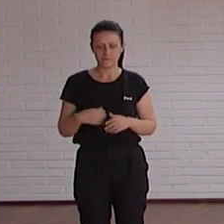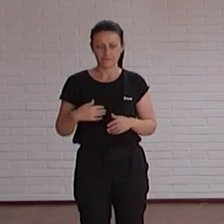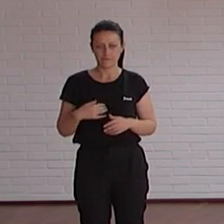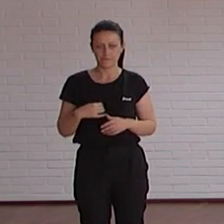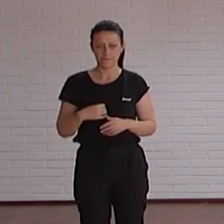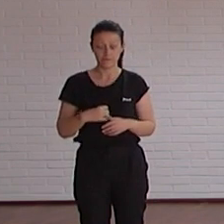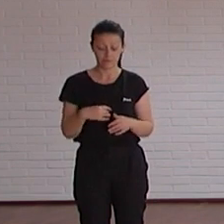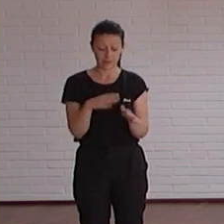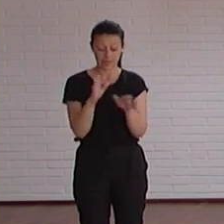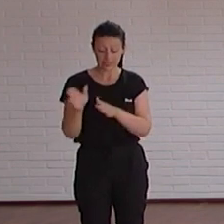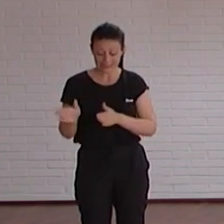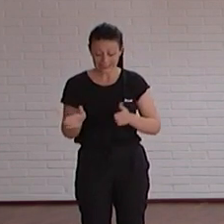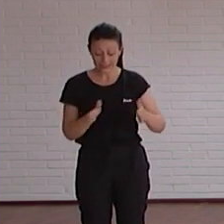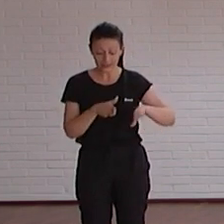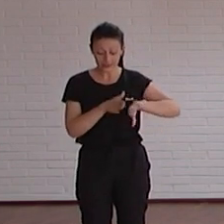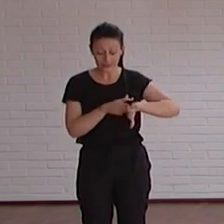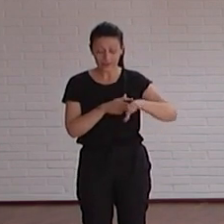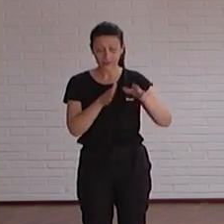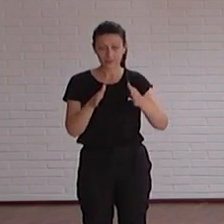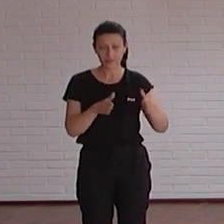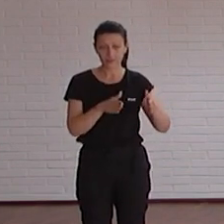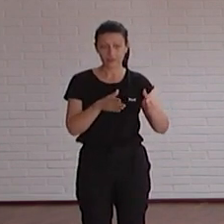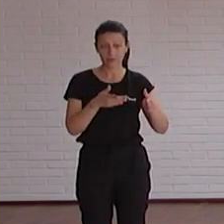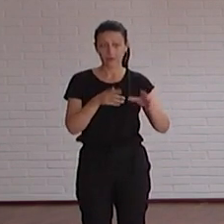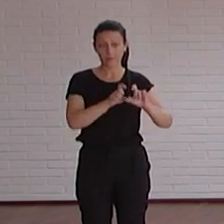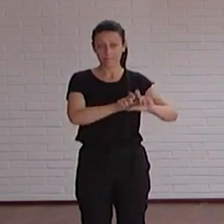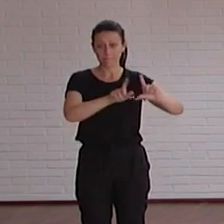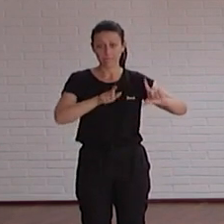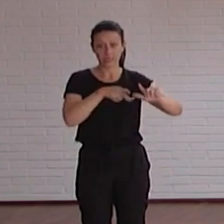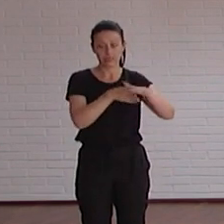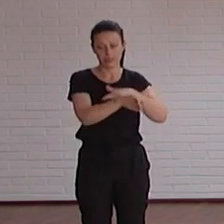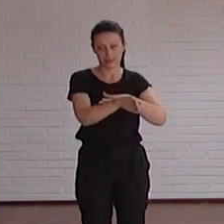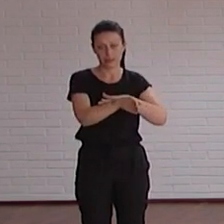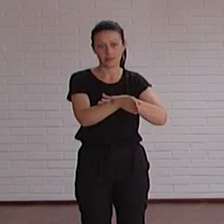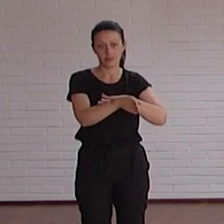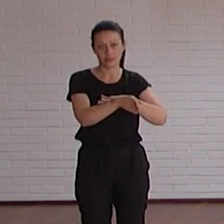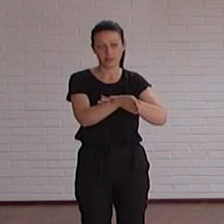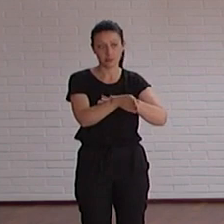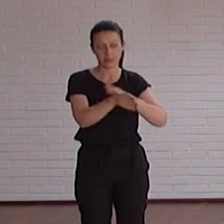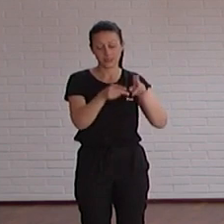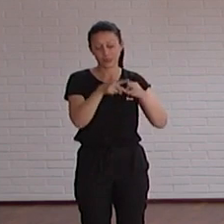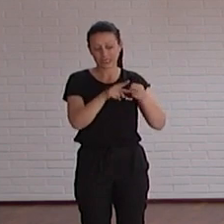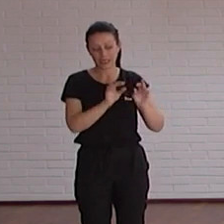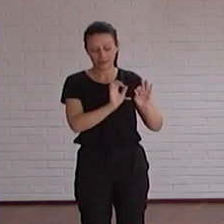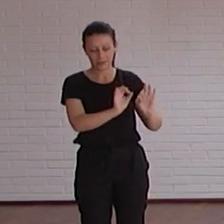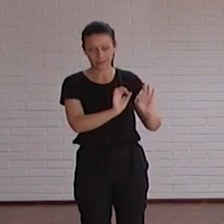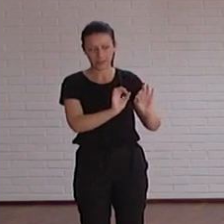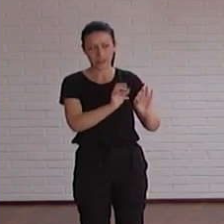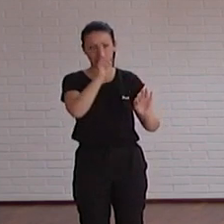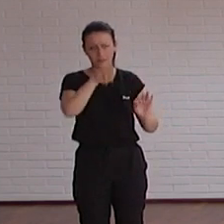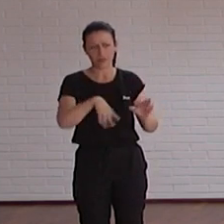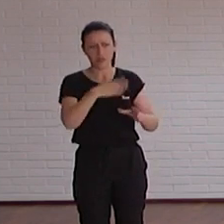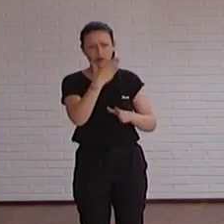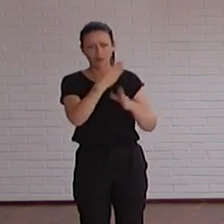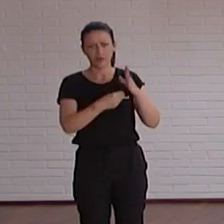os ha puesto en la parte izquierda de Wallah un panel de accesibilidad ¿sabe? como una herramientita que os correje también errores que son